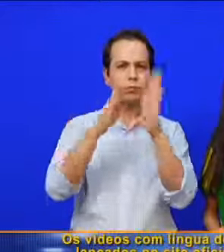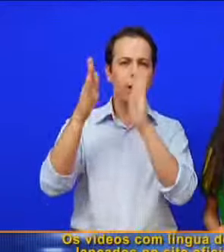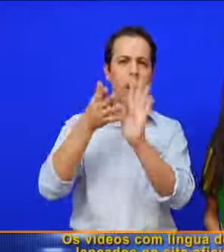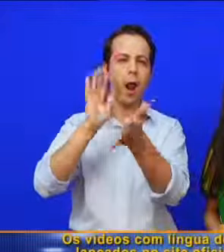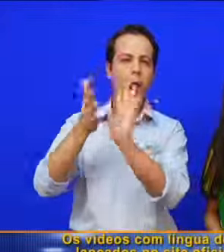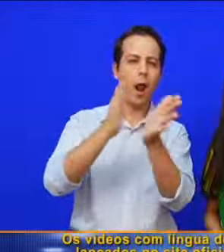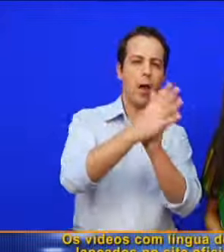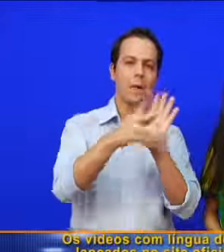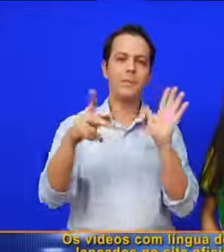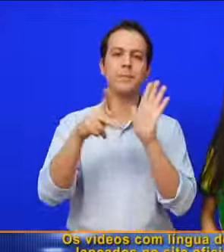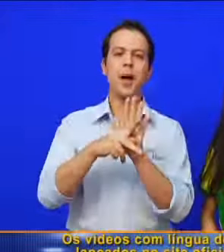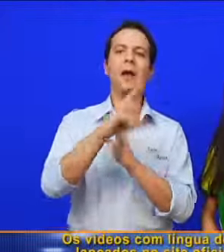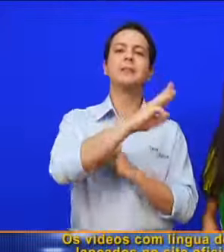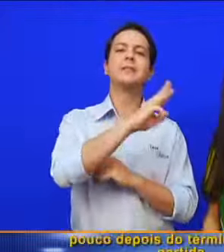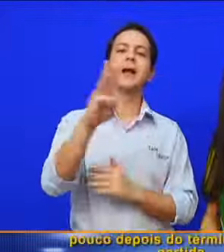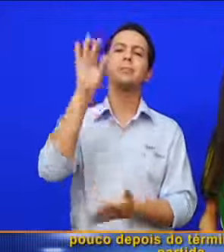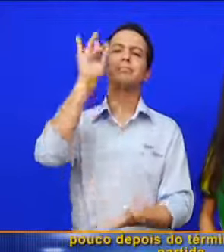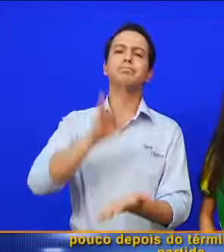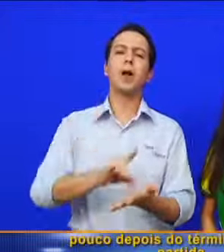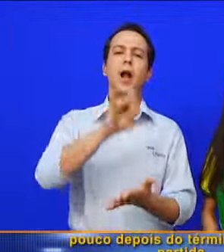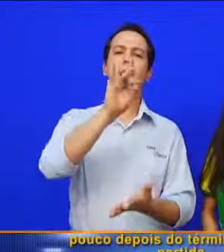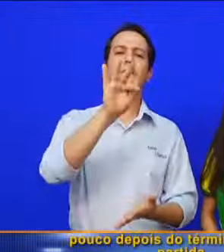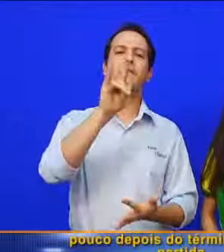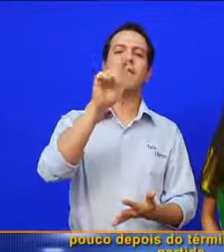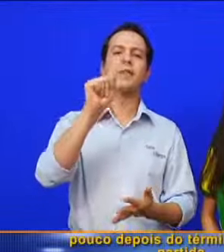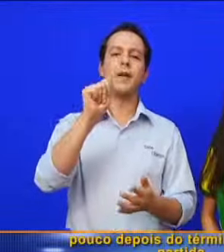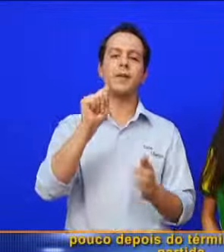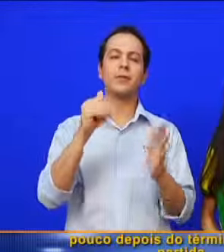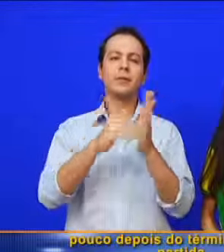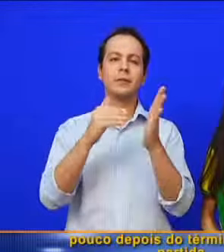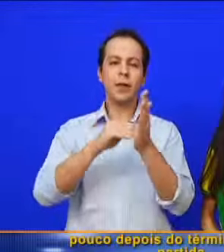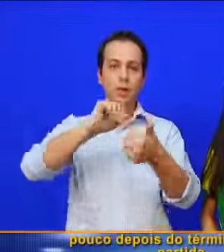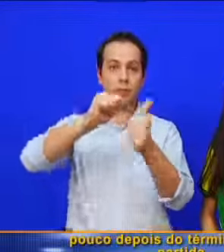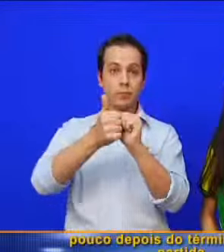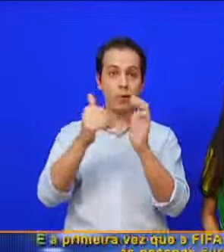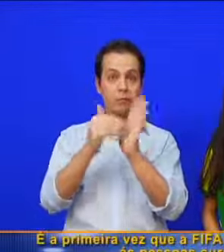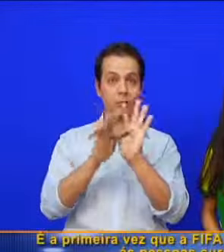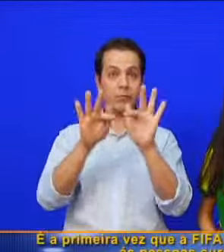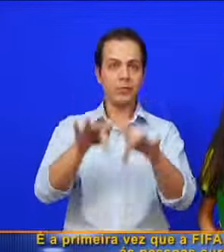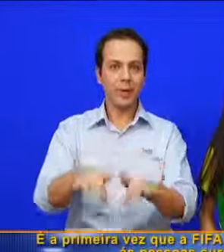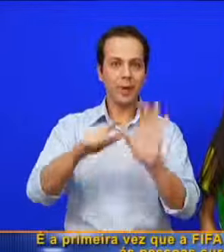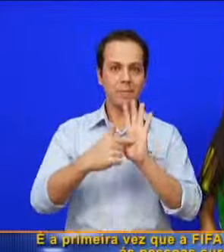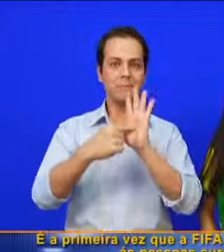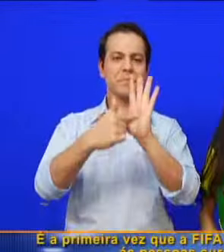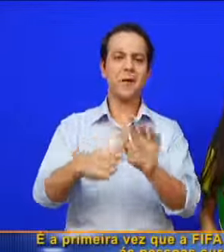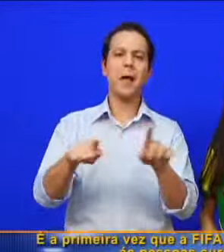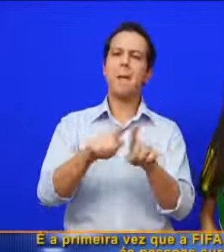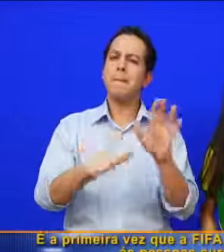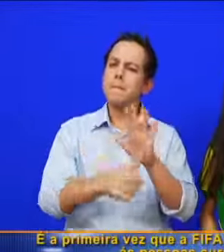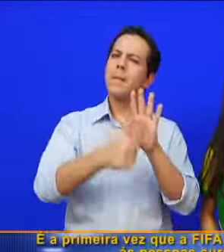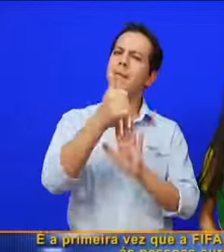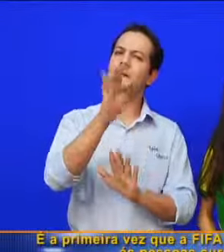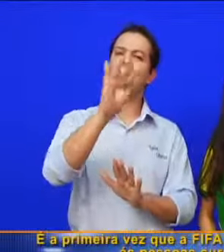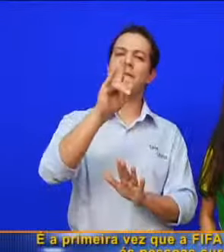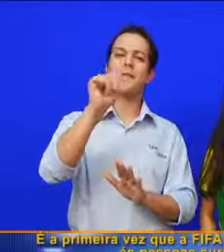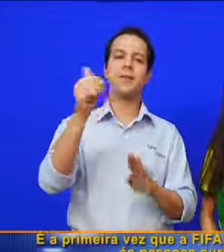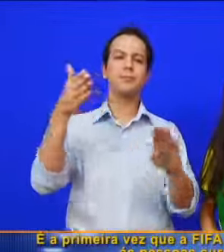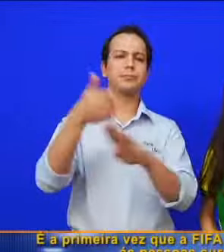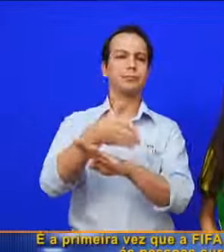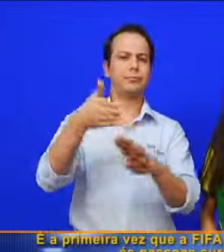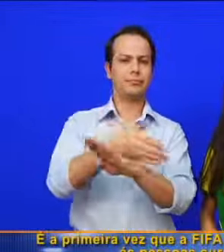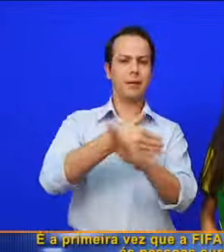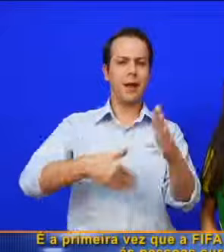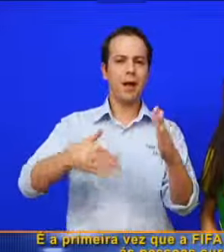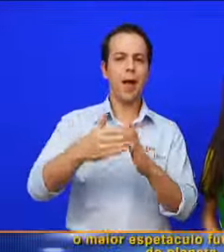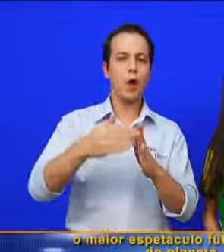lançados no site oficial da FIFA pouco depois do término de cada partida. É a primeira vez que a FIFA torna acessível